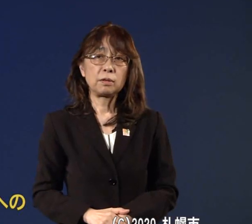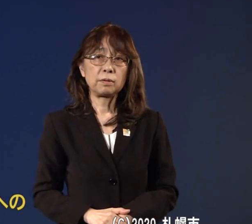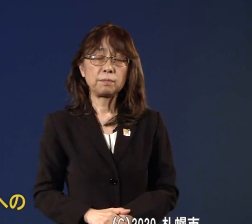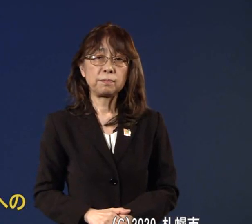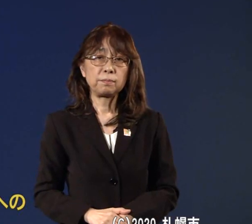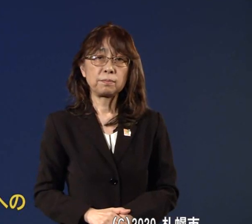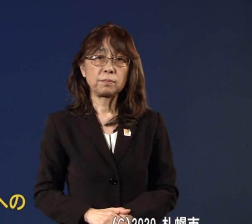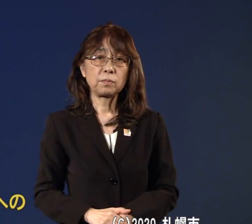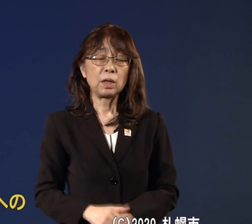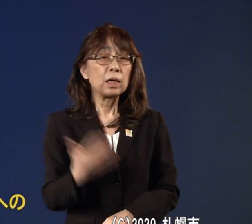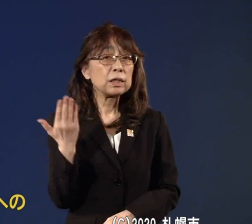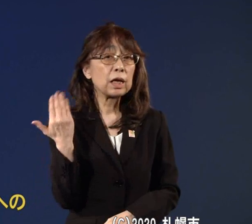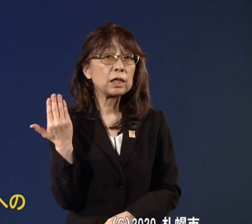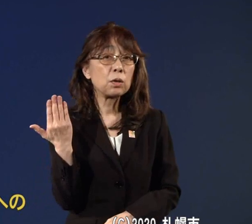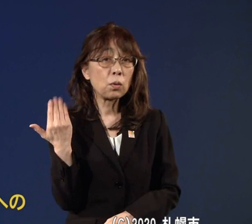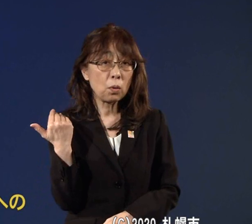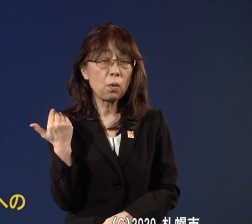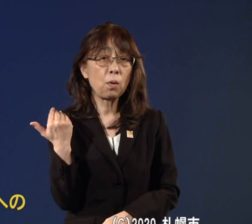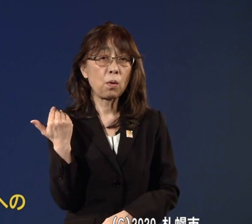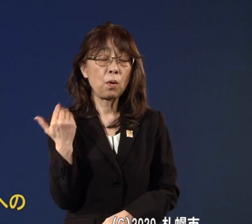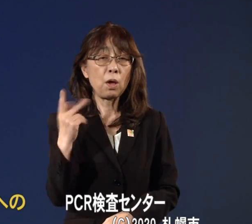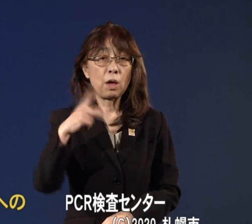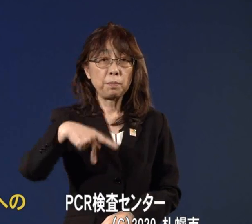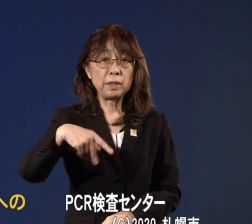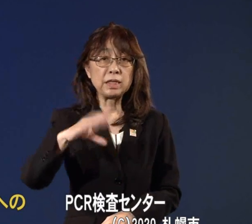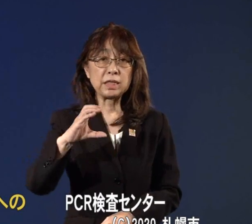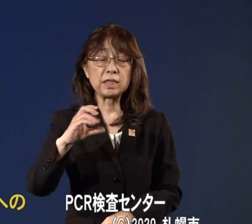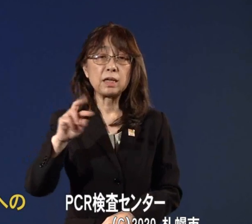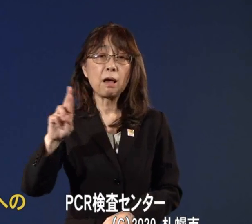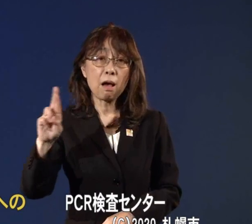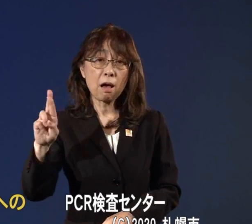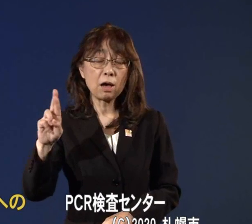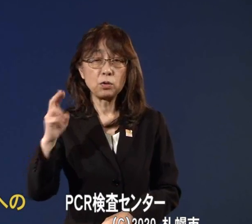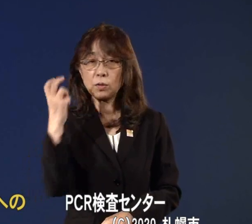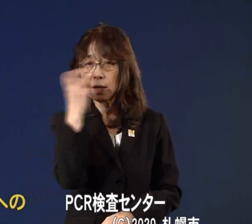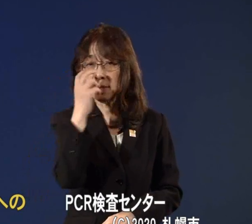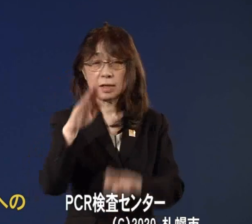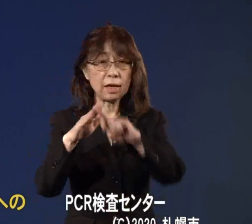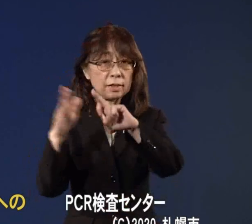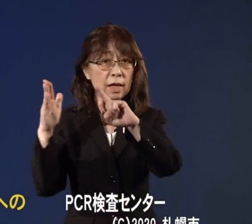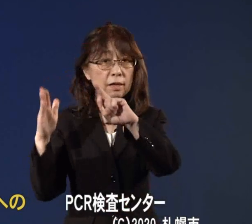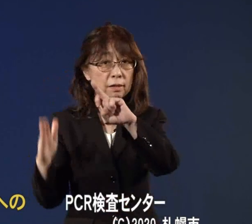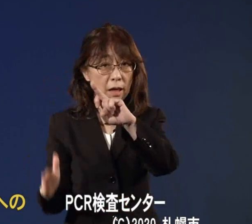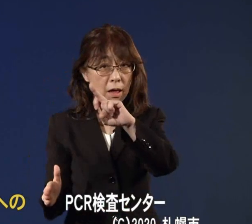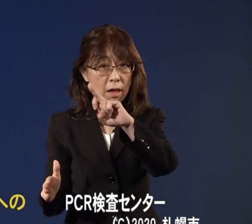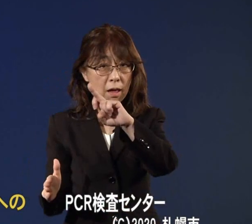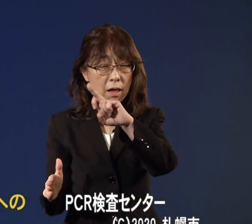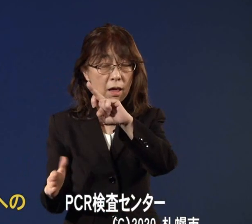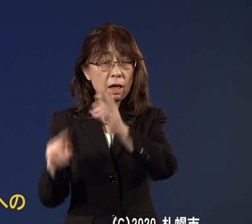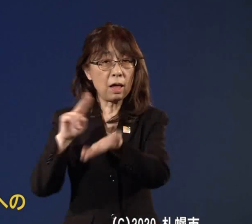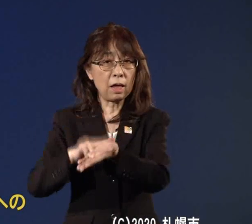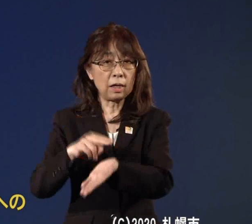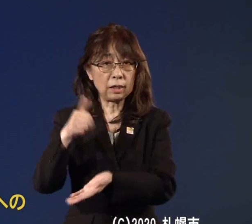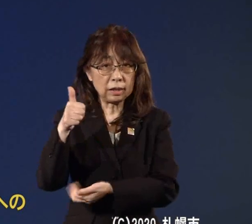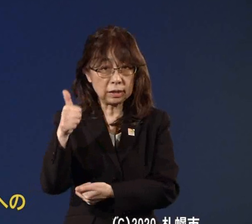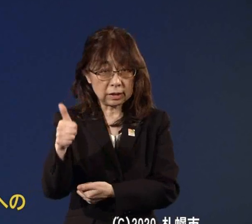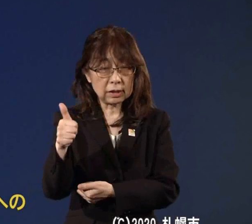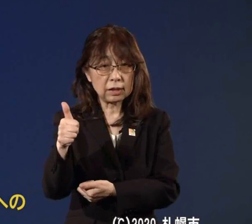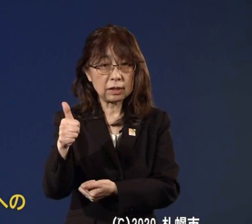先ほどこのPCR検査センターの方にもお医者さんですとか看護師さんそれから